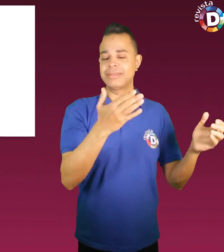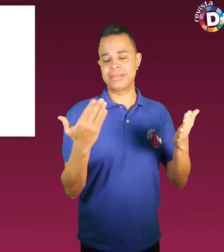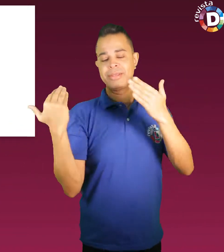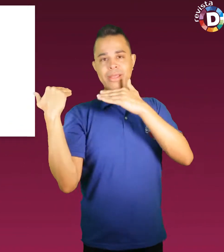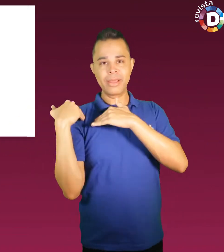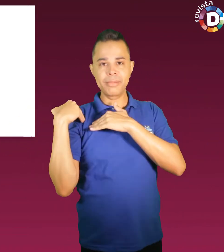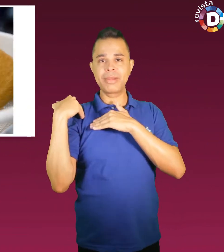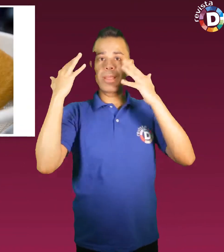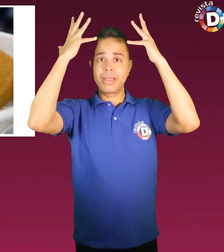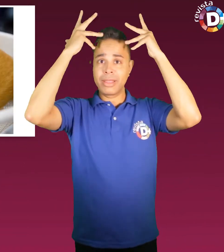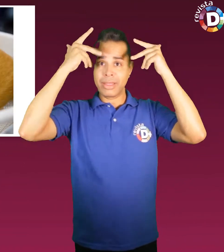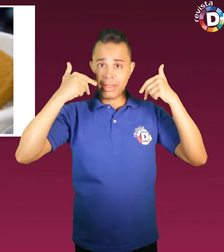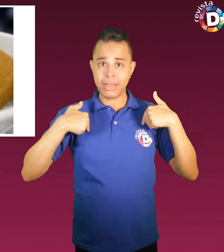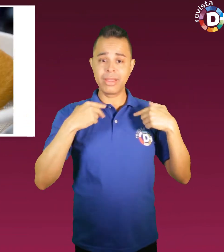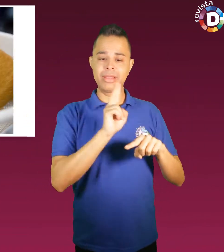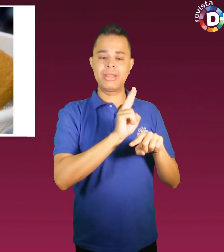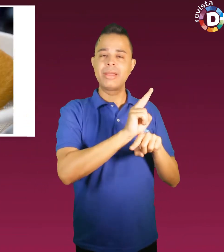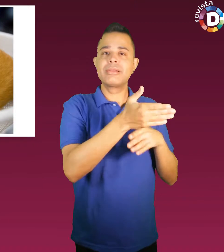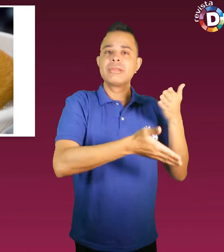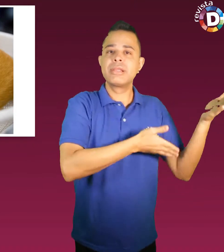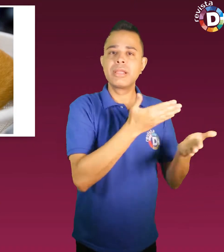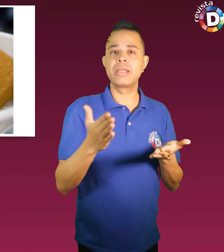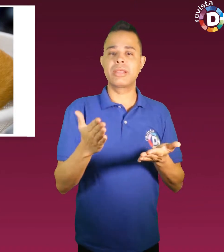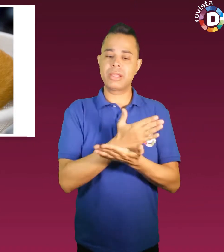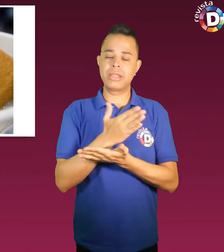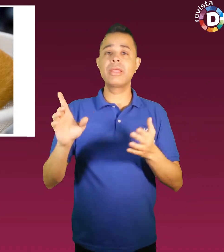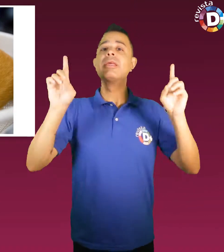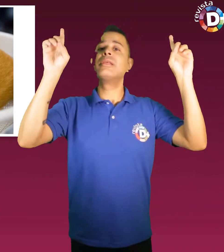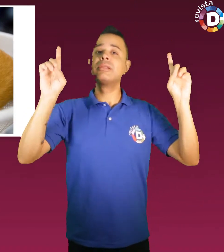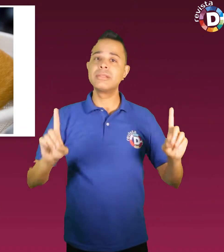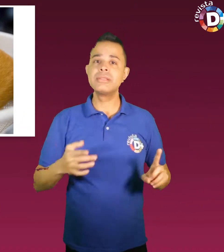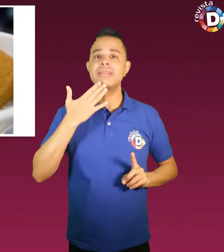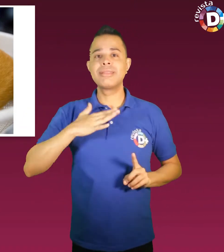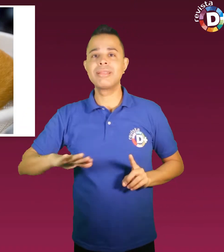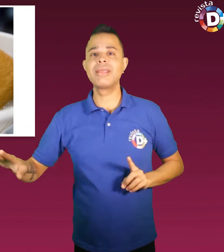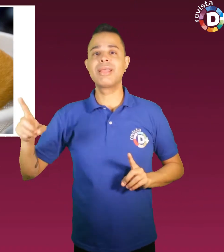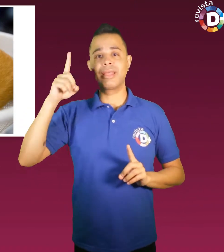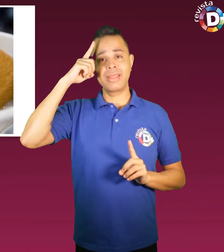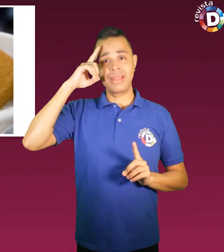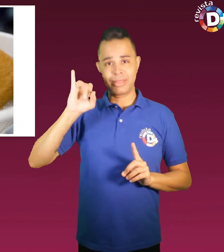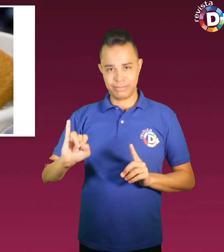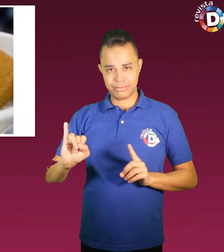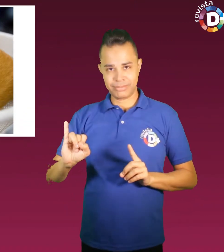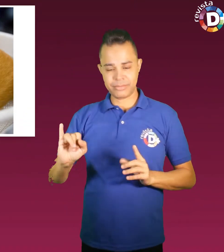pela animalterapia de muitas crianças com deficiência intelectual. Enquanto as pessoas